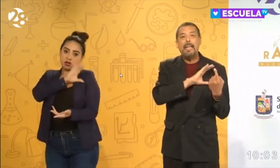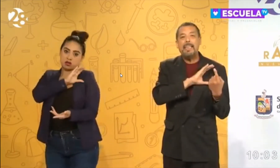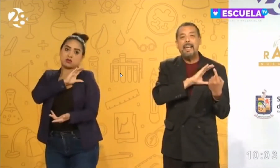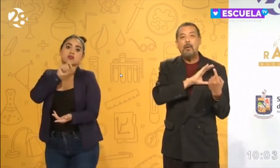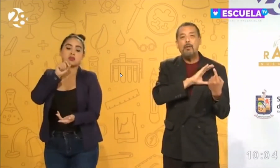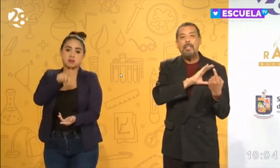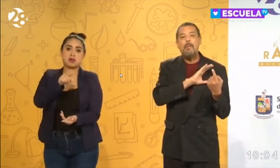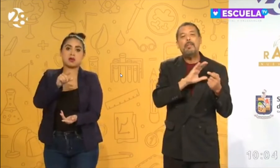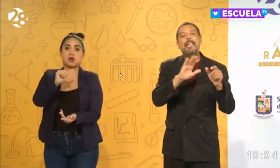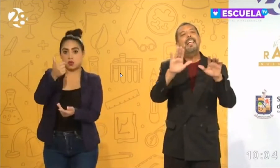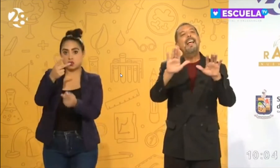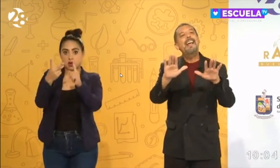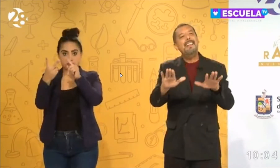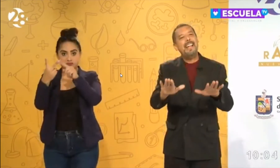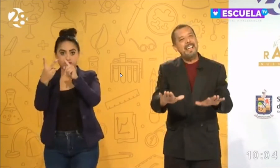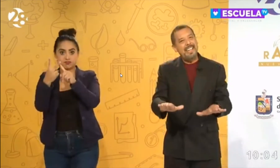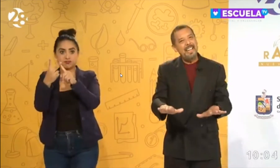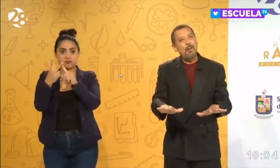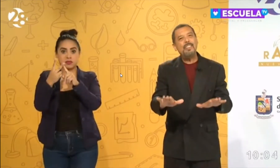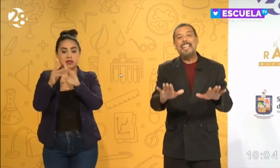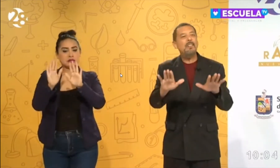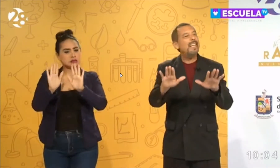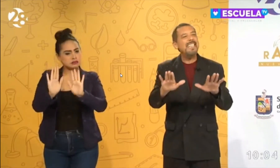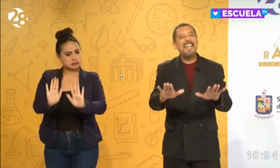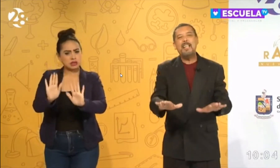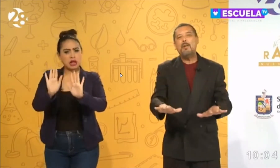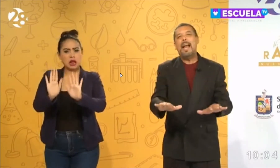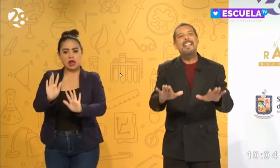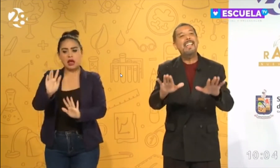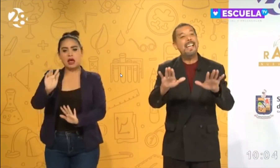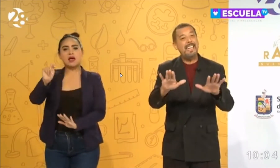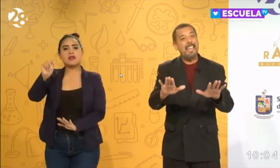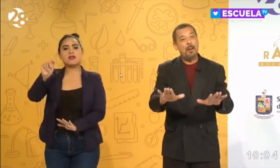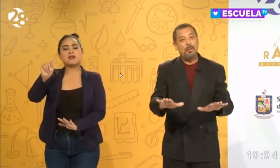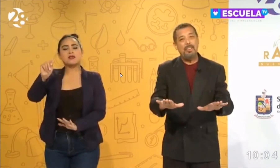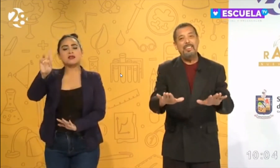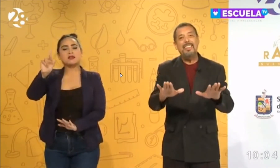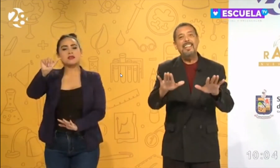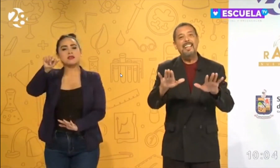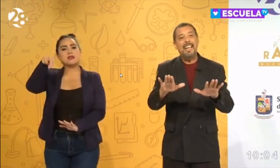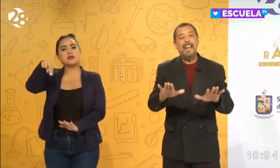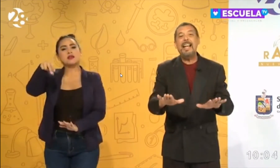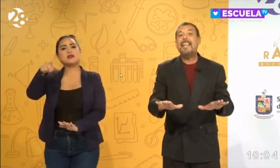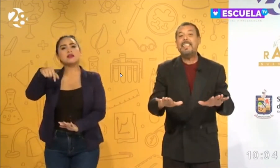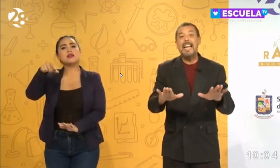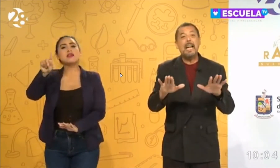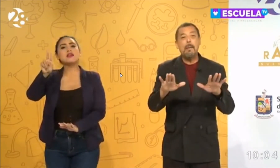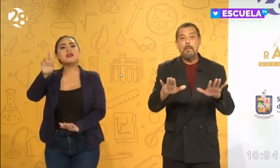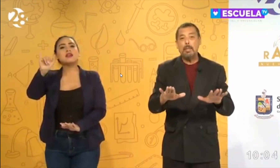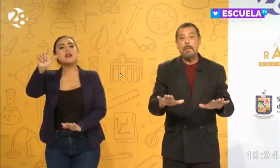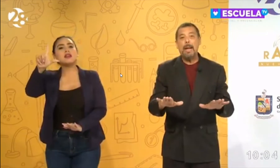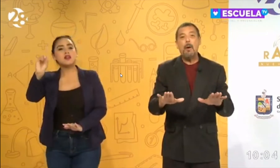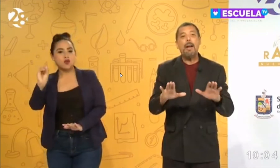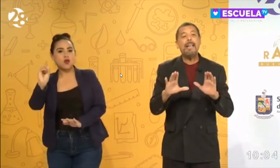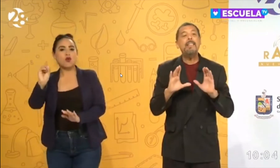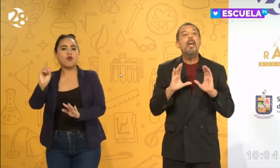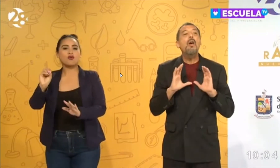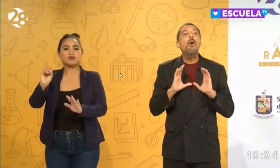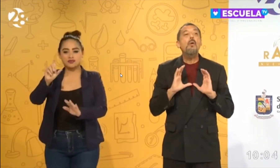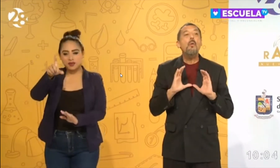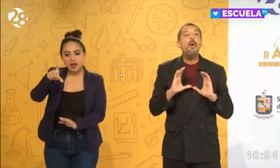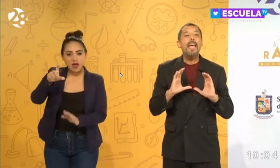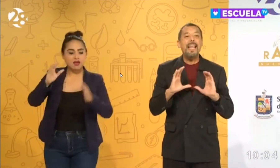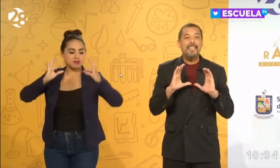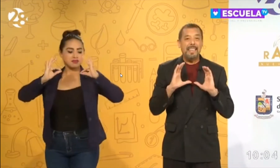es importante que conozcamos es tranquilos, es una seña natural, tranquilos. Y la tercera que vamos a ver ahora es